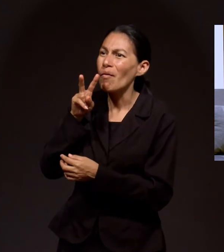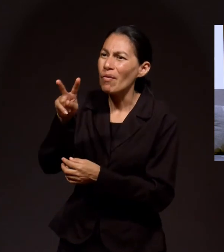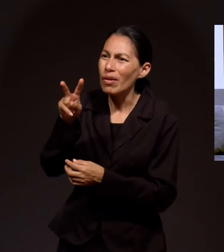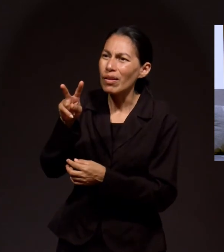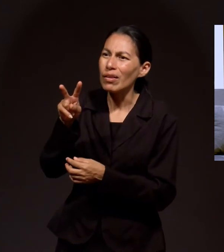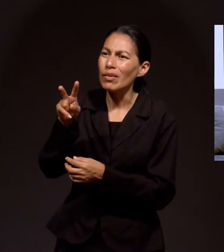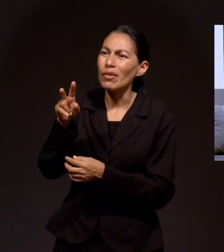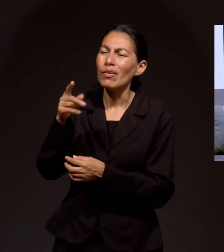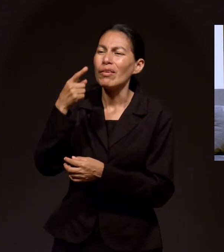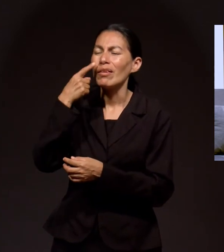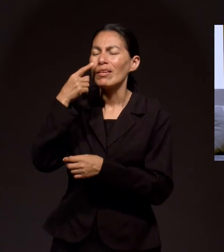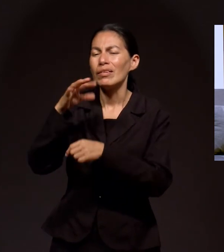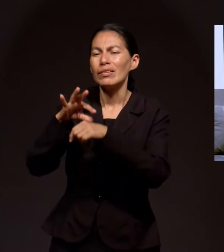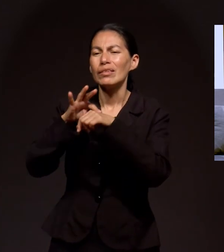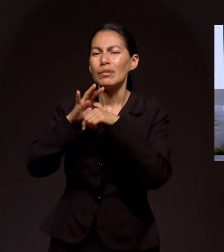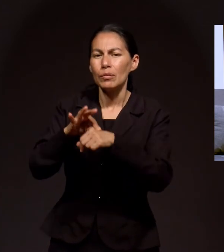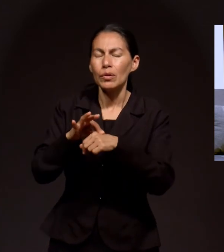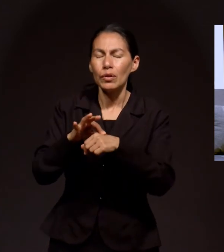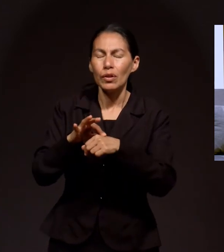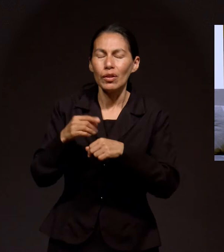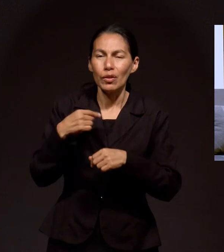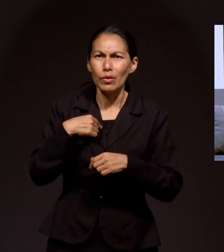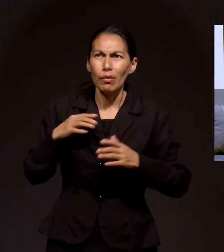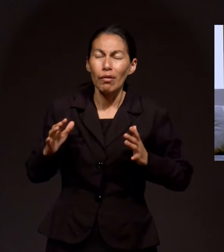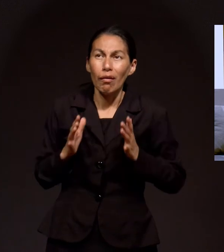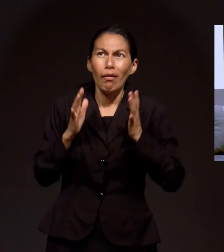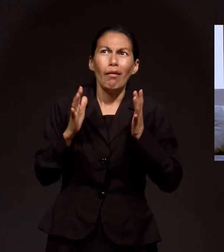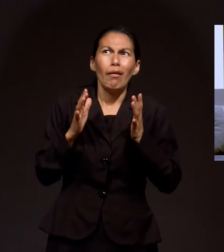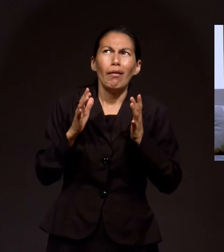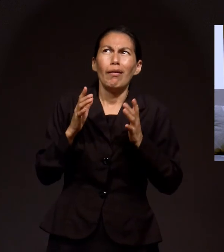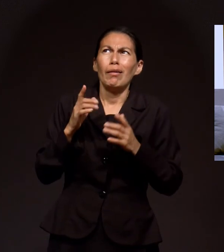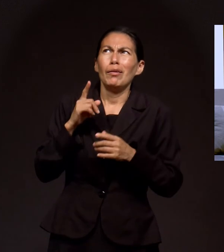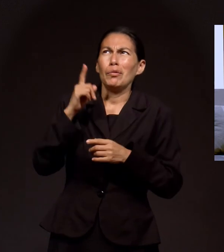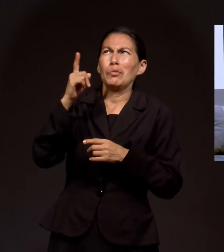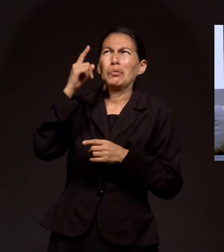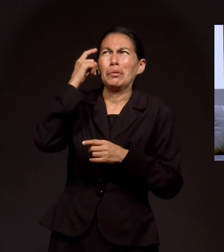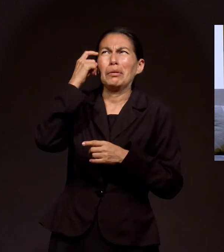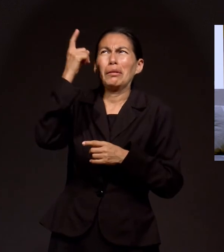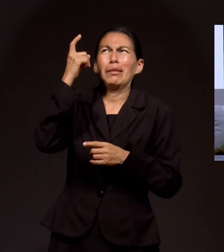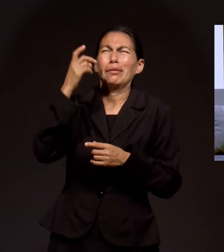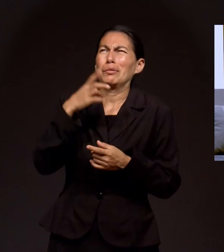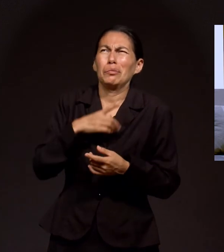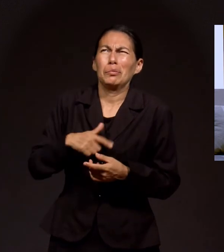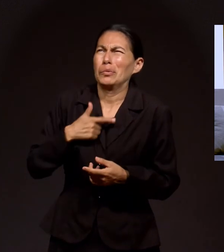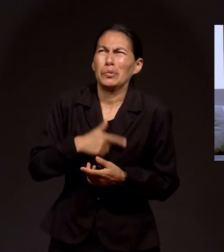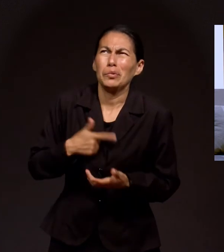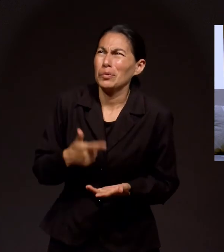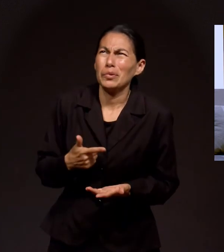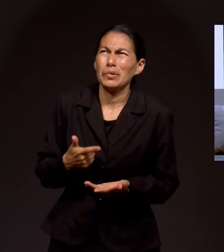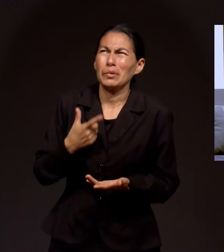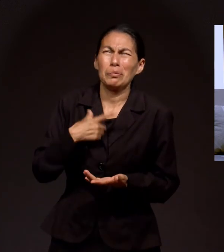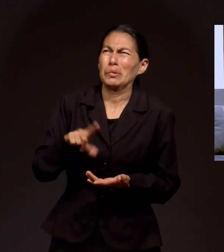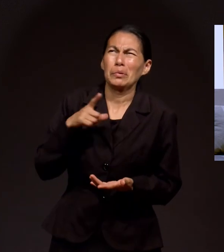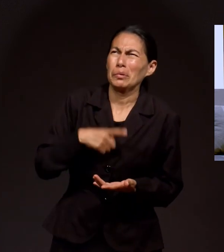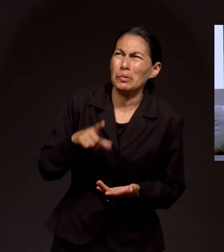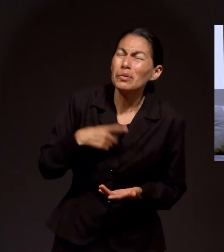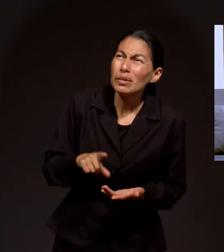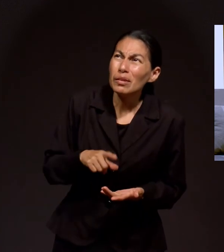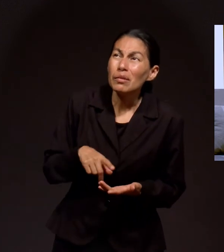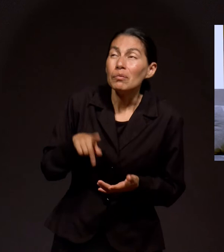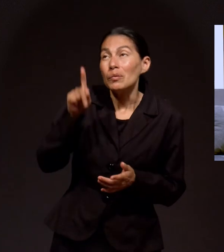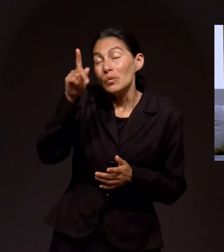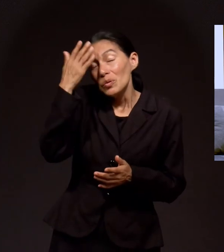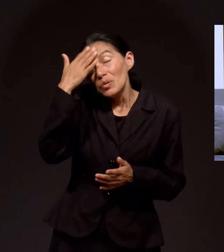me utilizaste para darle un mensaje al mundo. Hoy en día mi esposa y mis dos hijos están vivos conmigo.